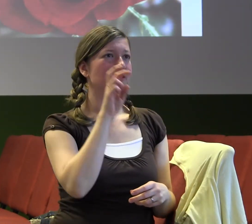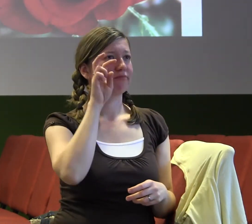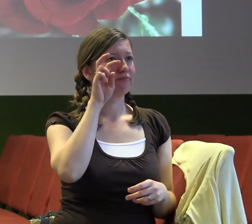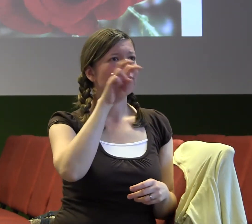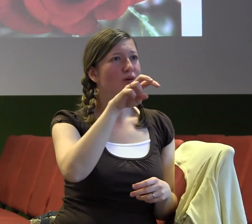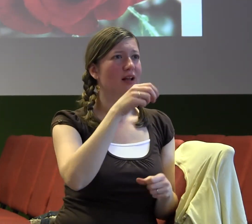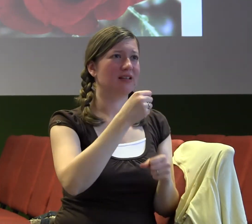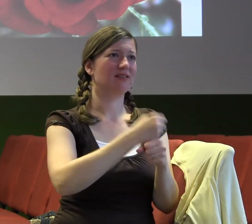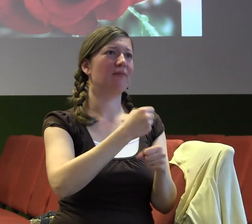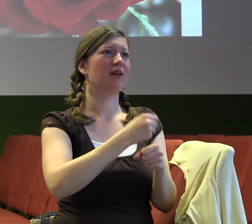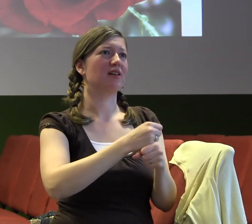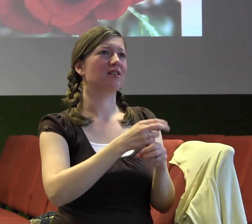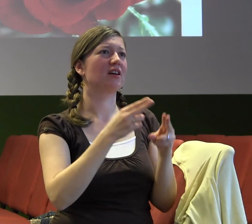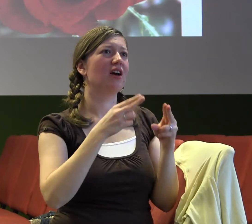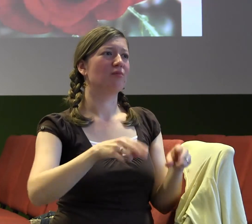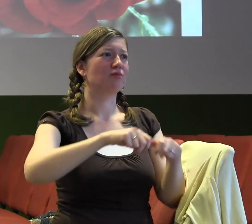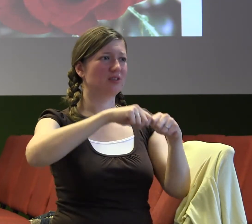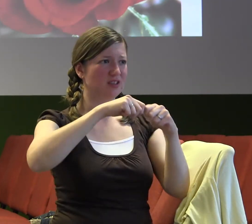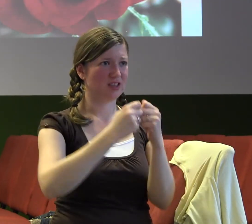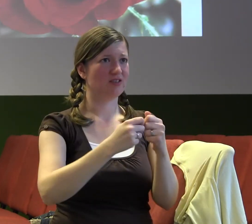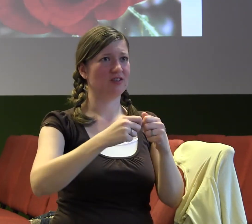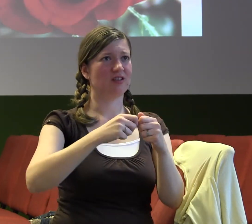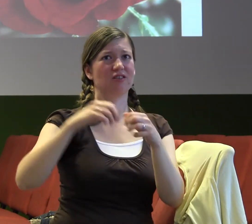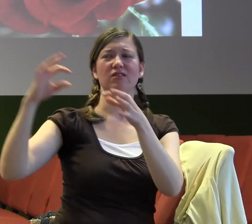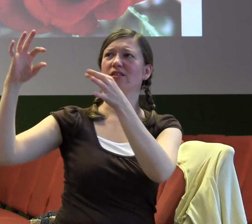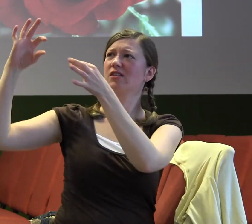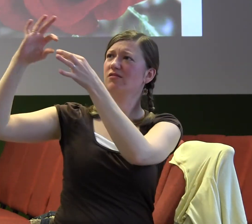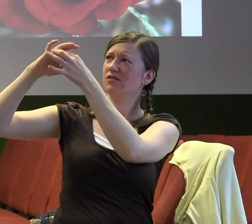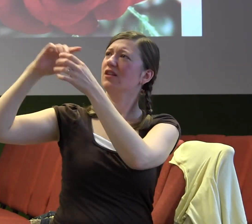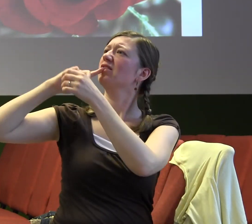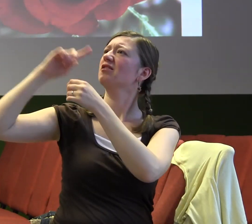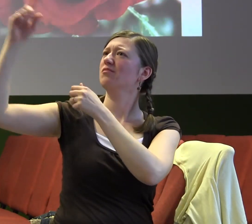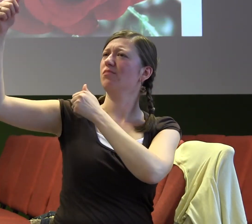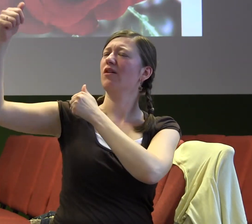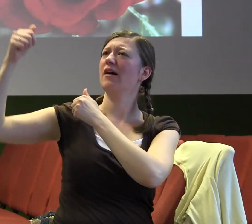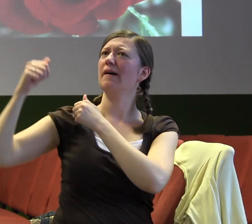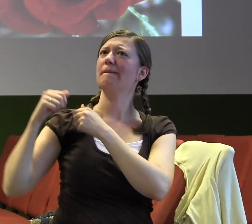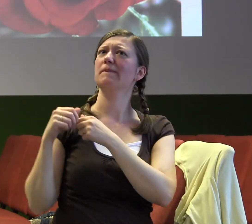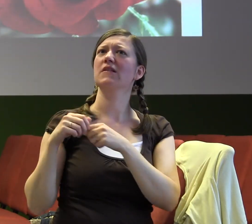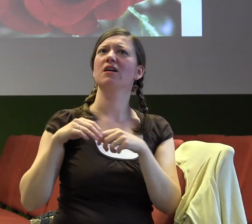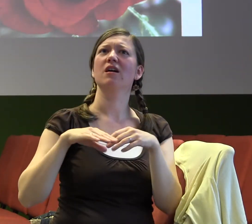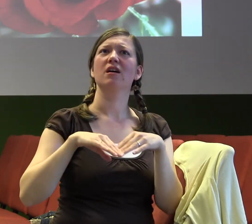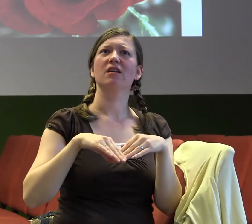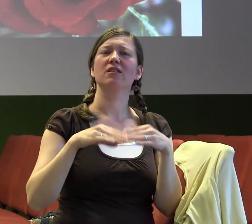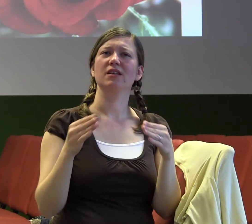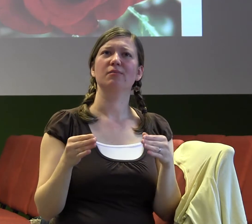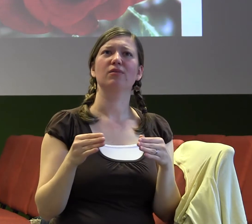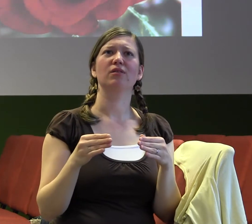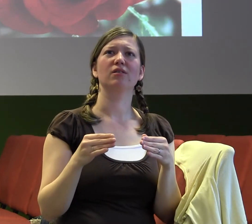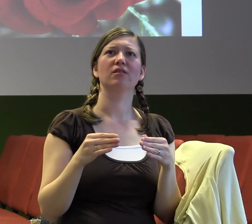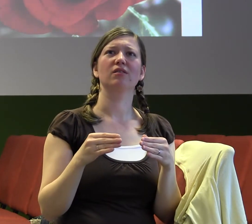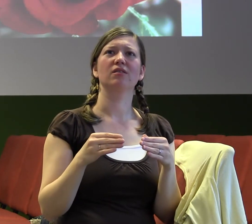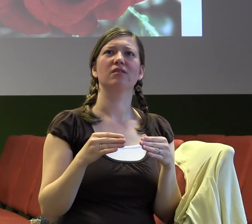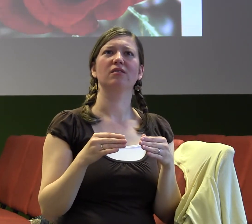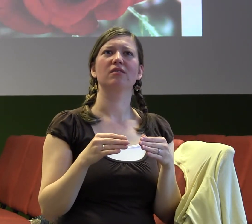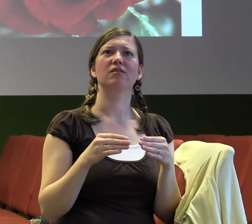extrému, tak to taky likvidoje naši fyzickou stránku. Prostě začneme trpět různýma tělesnýma potížima a